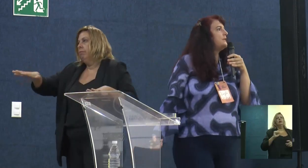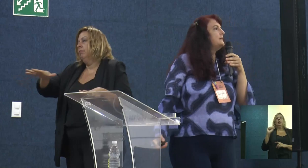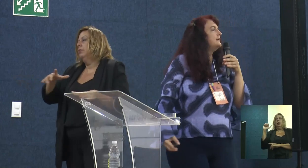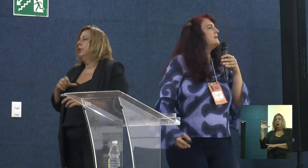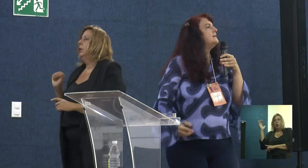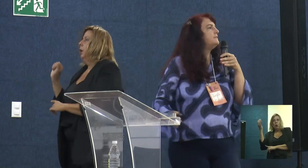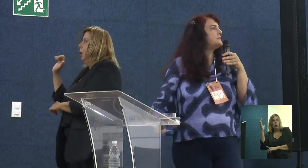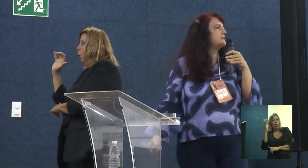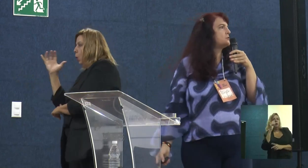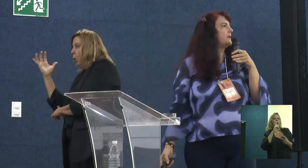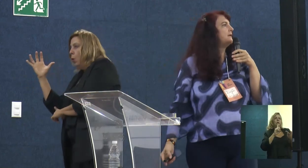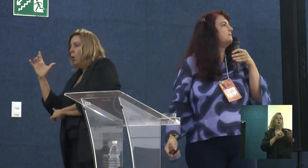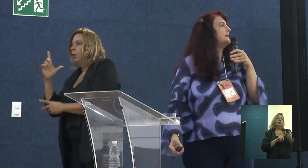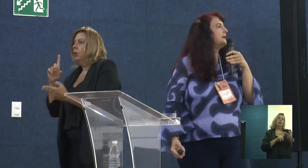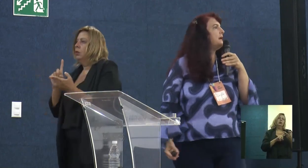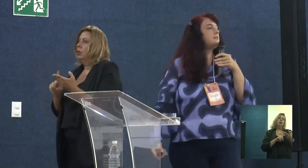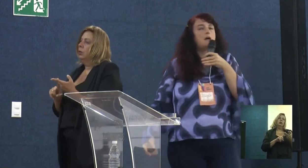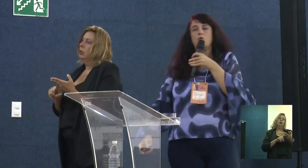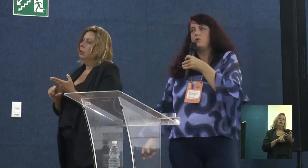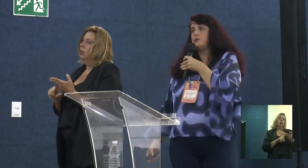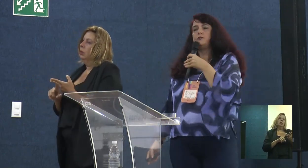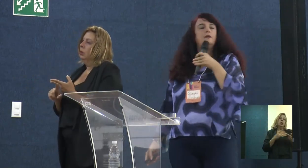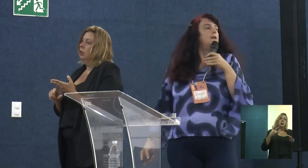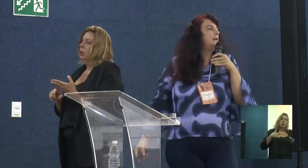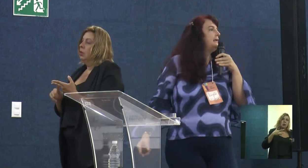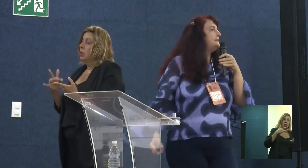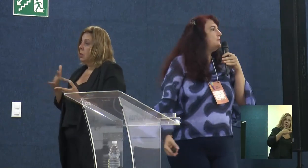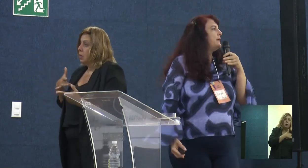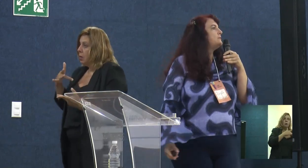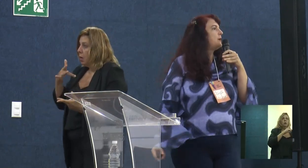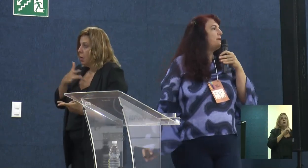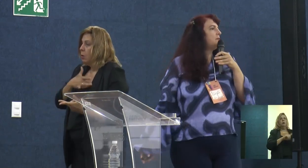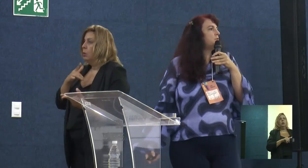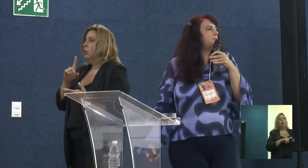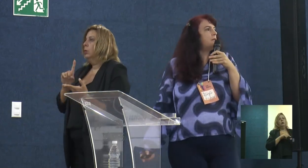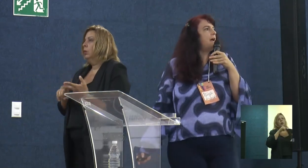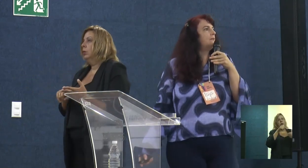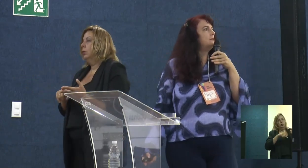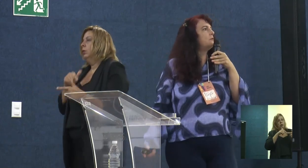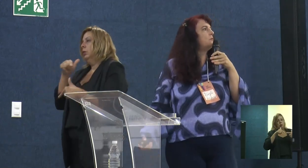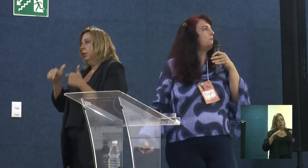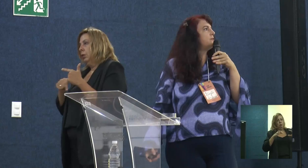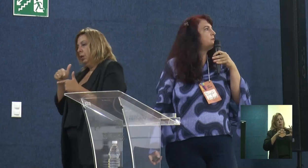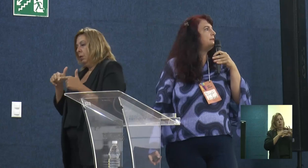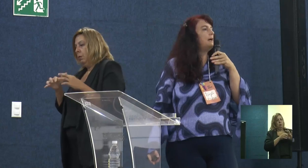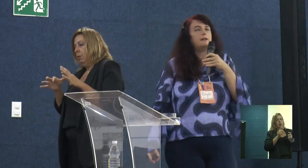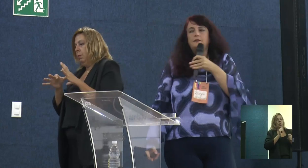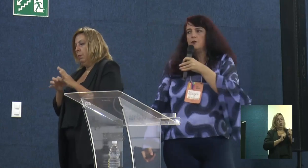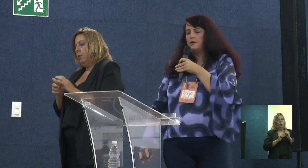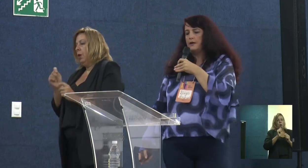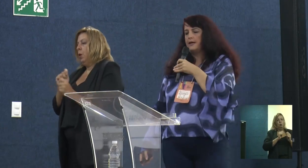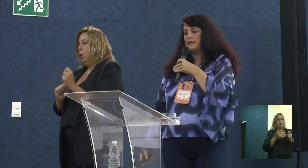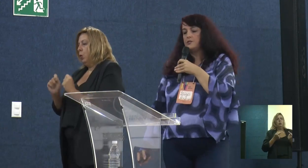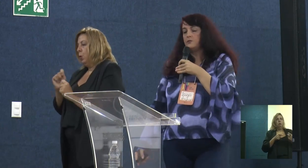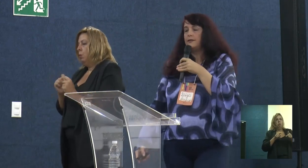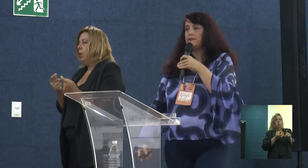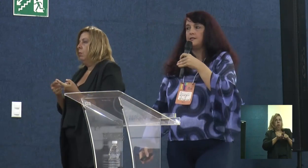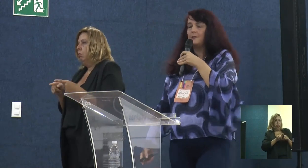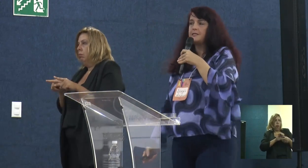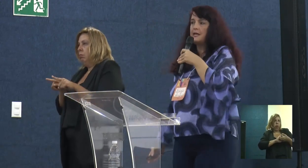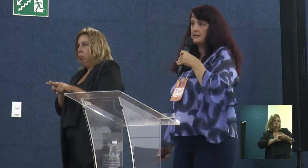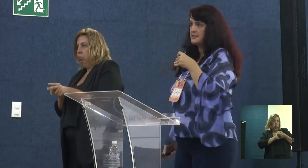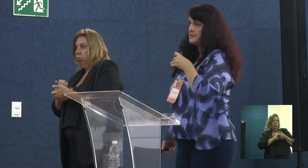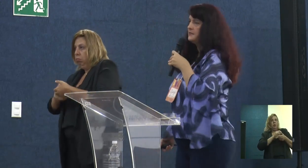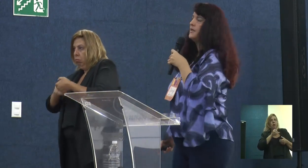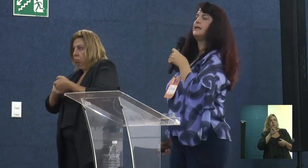agroecologia, visão sobre alimentar, saúde, e também o trabalho associado, da economia solidária. Então, a gente vai